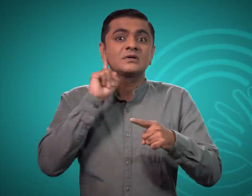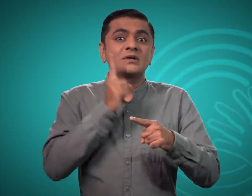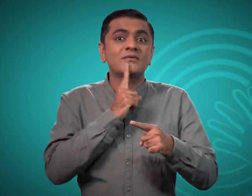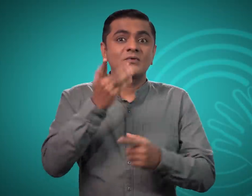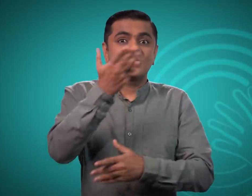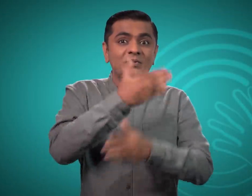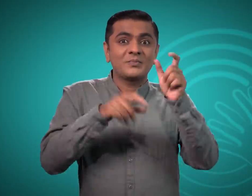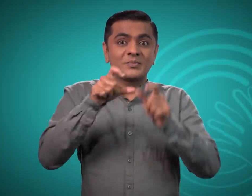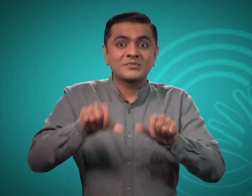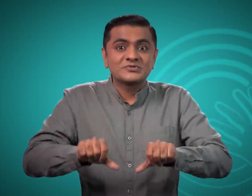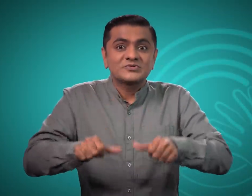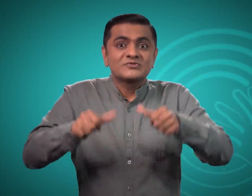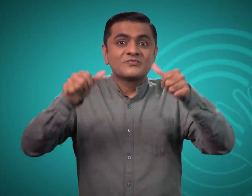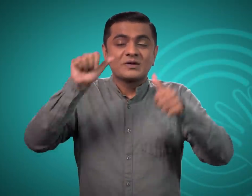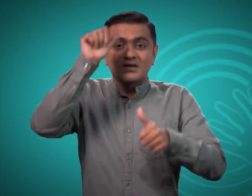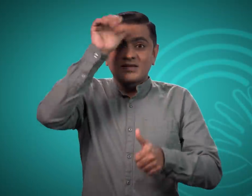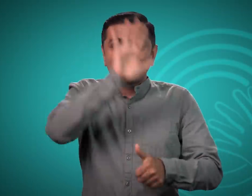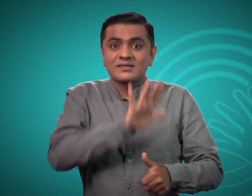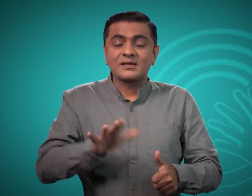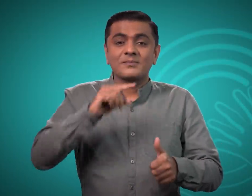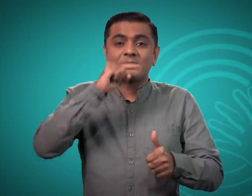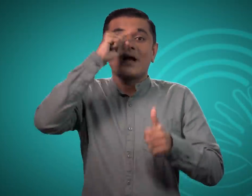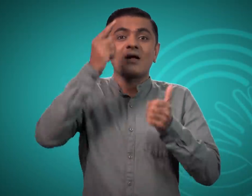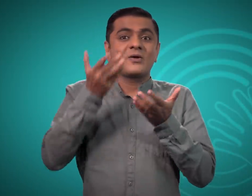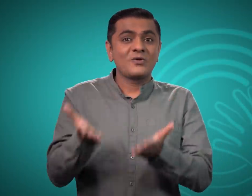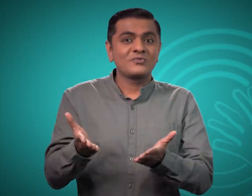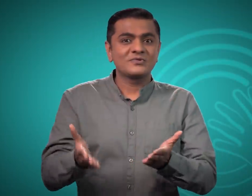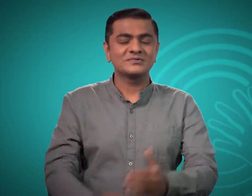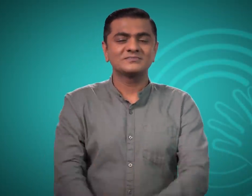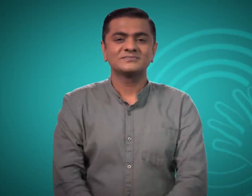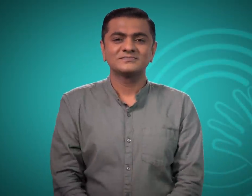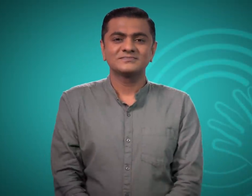कर्णबदीर व्यक्तियों की सफलता ने भारत को गौरानवित किया है।